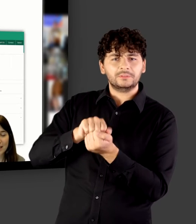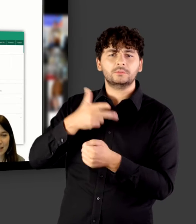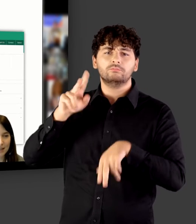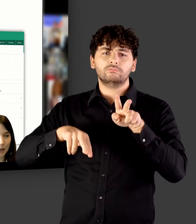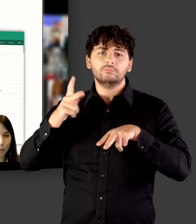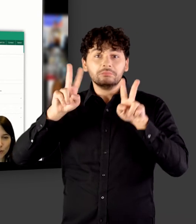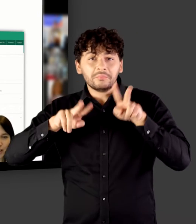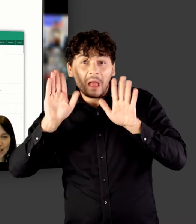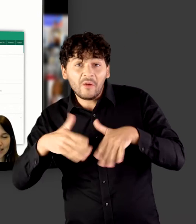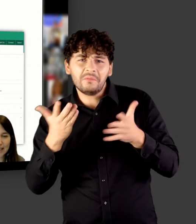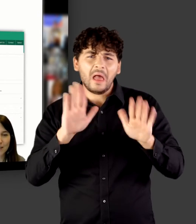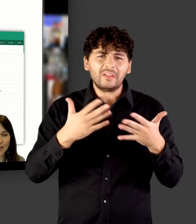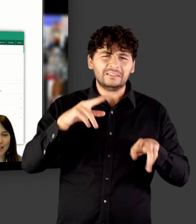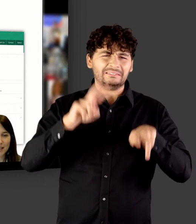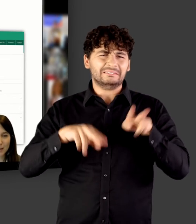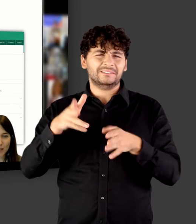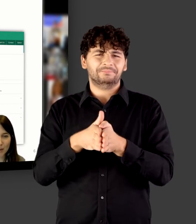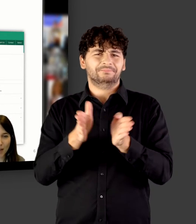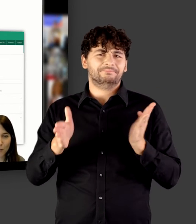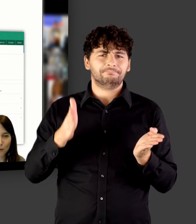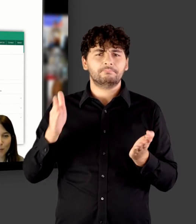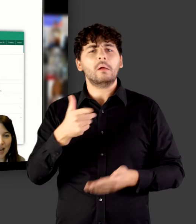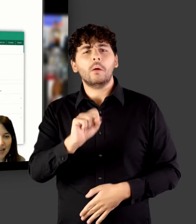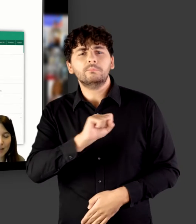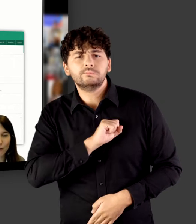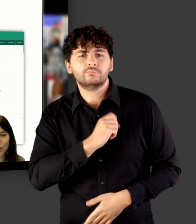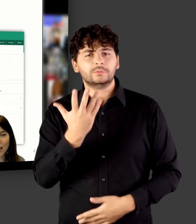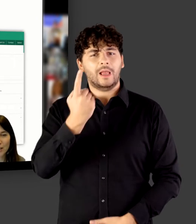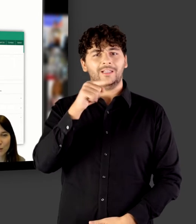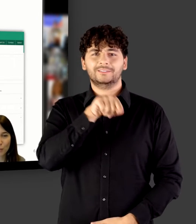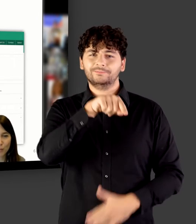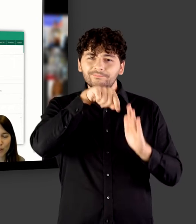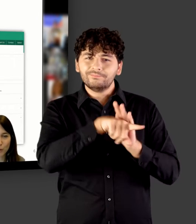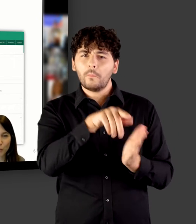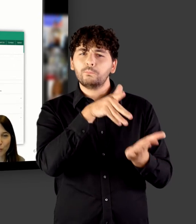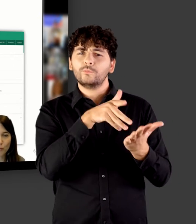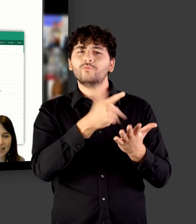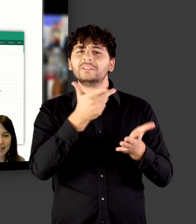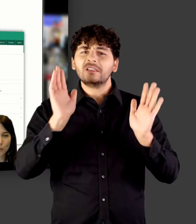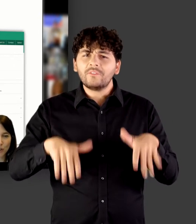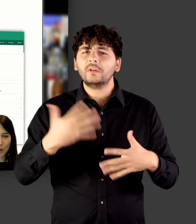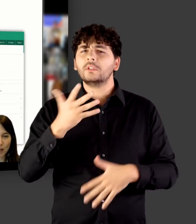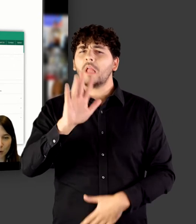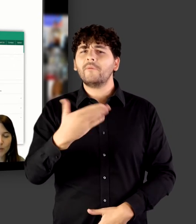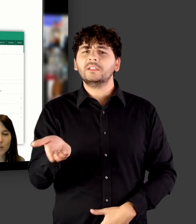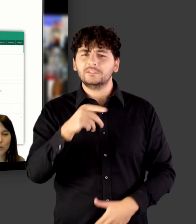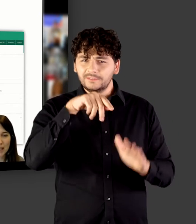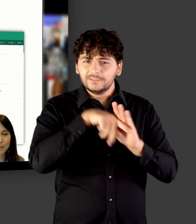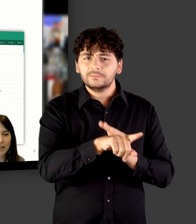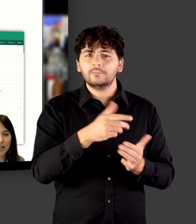sehr unterschiedlich. Deswegen ist es immer sehr praktisch, wenn man eine Anlaufstelle hat, um zu prüfen, was denn nun genau erlaubt ist. Und das bietet